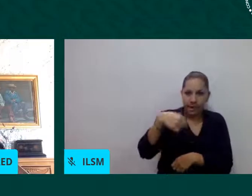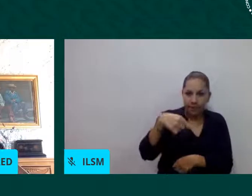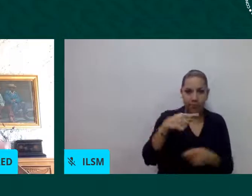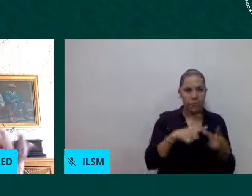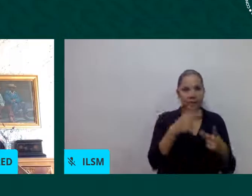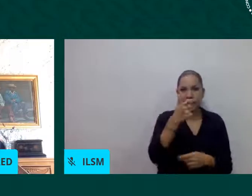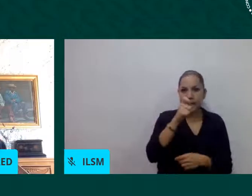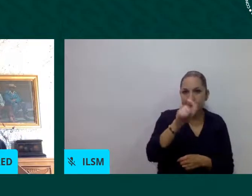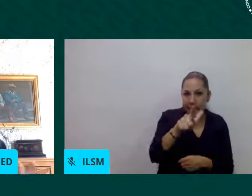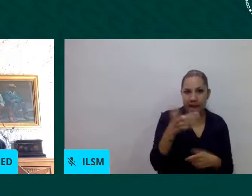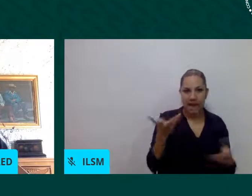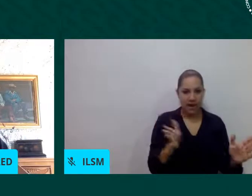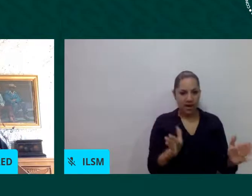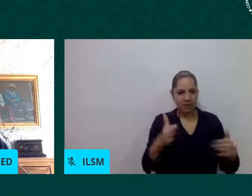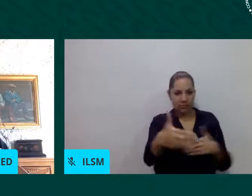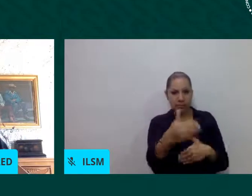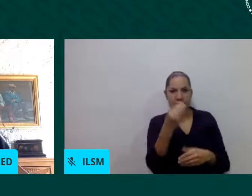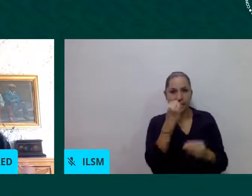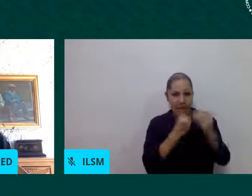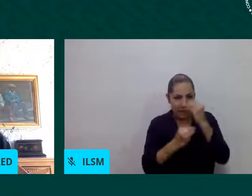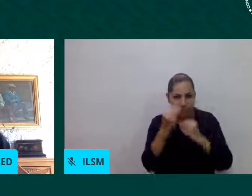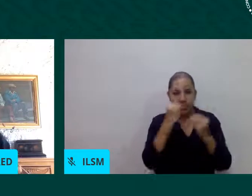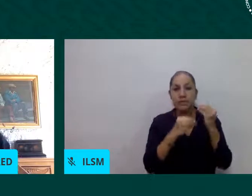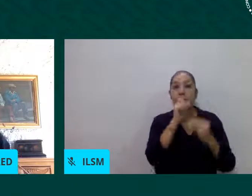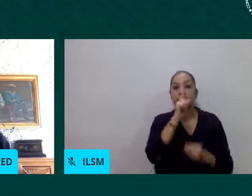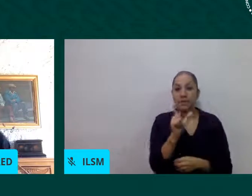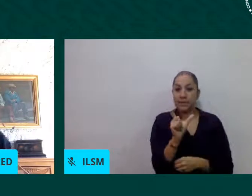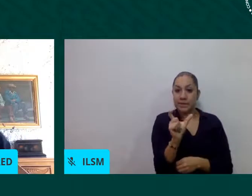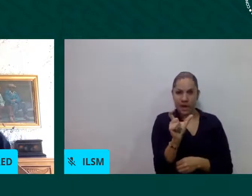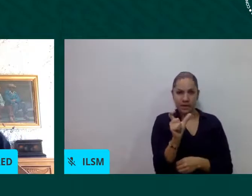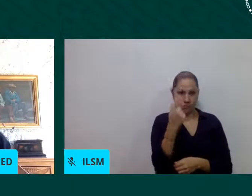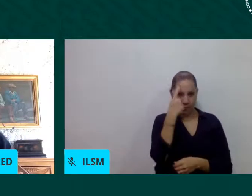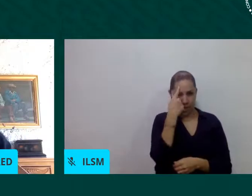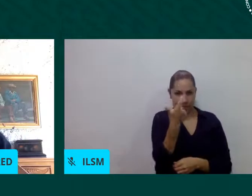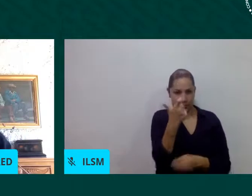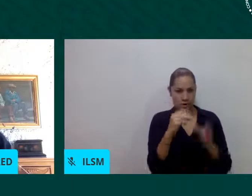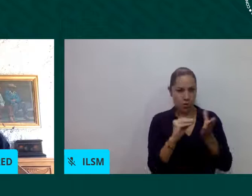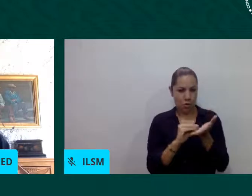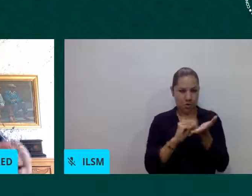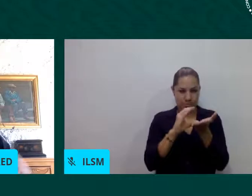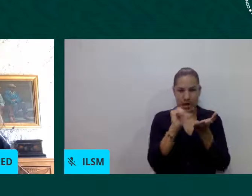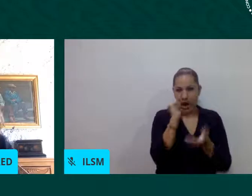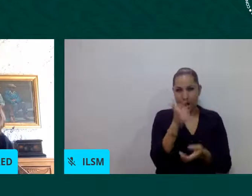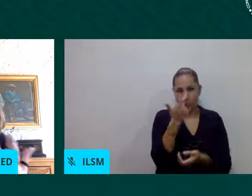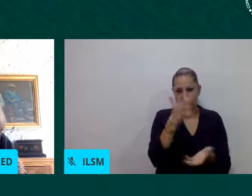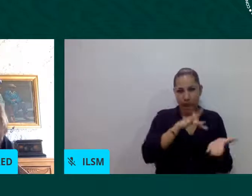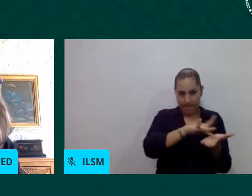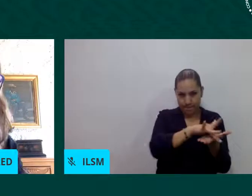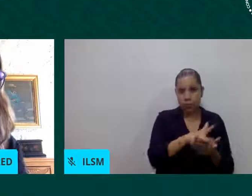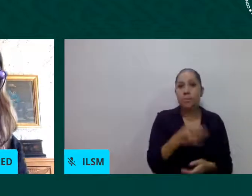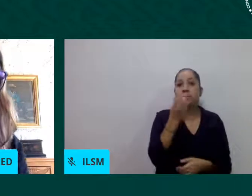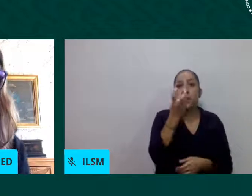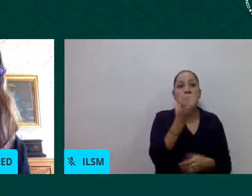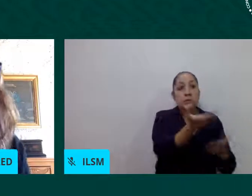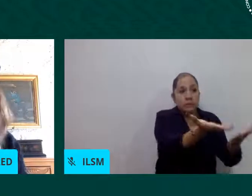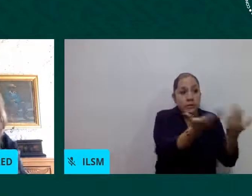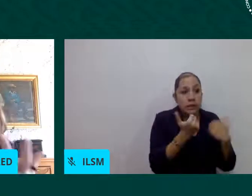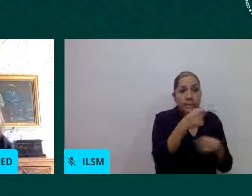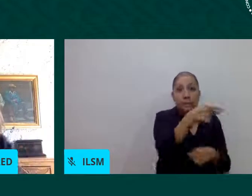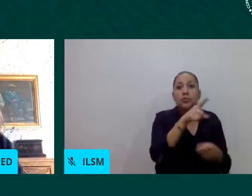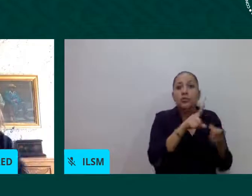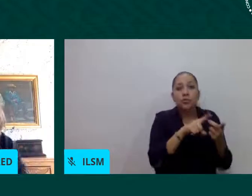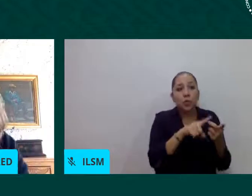cuestionario lo que se solicita es un domicilio digamos una ubicación en la Ciudad de México entonces este también es un programa que está